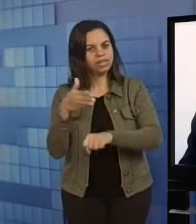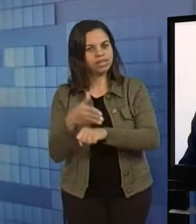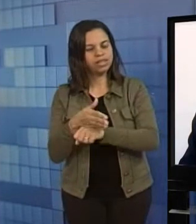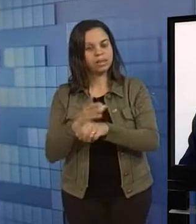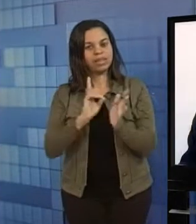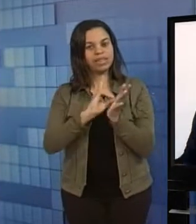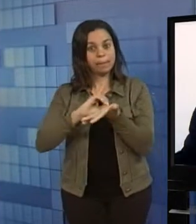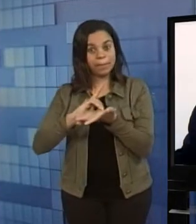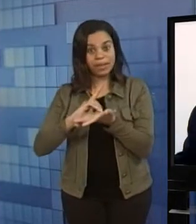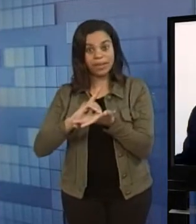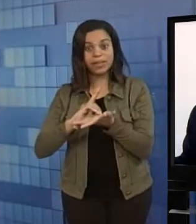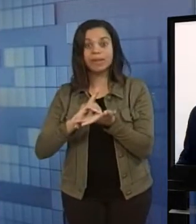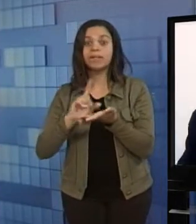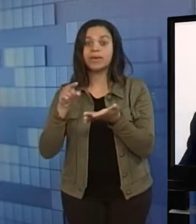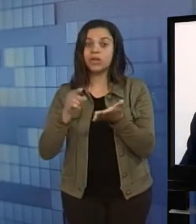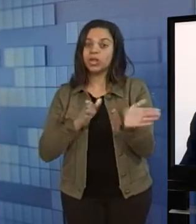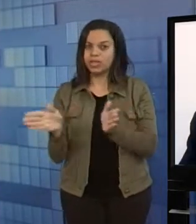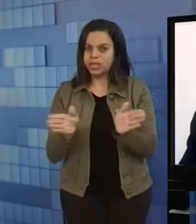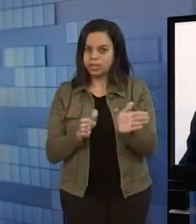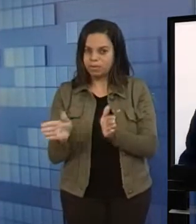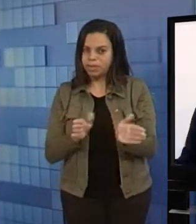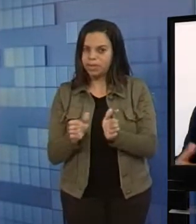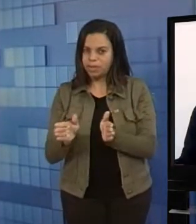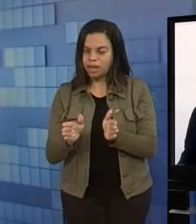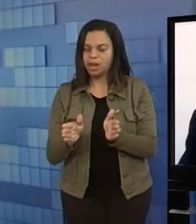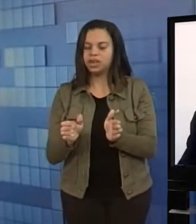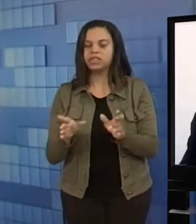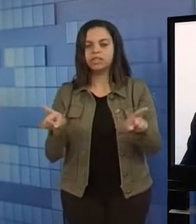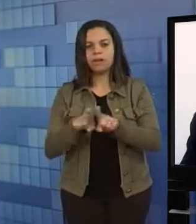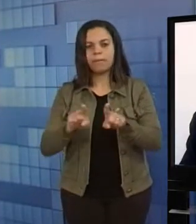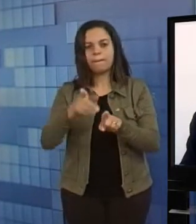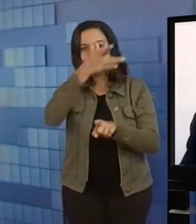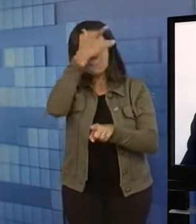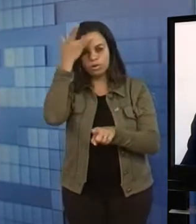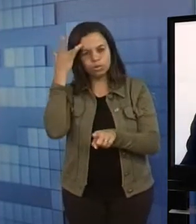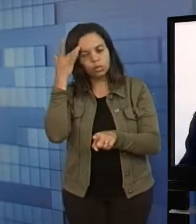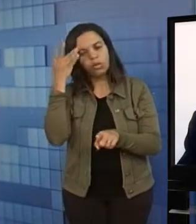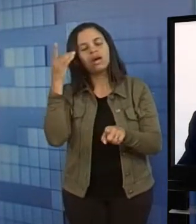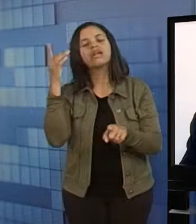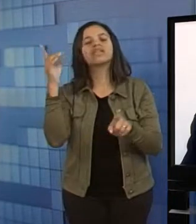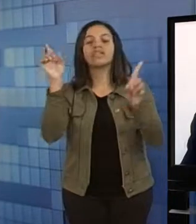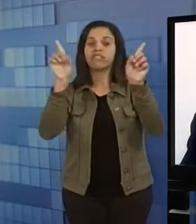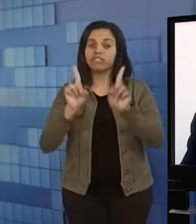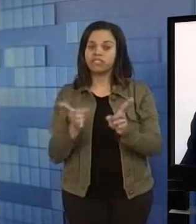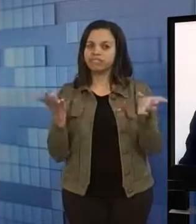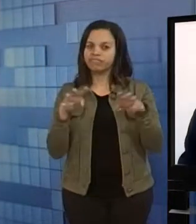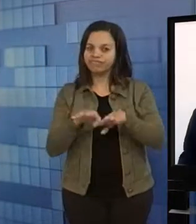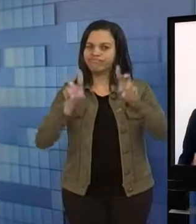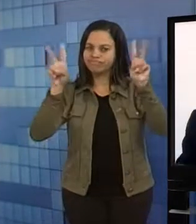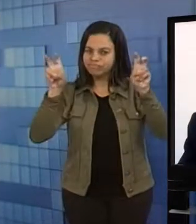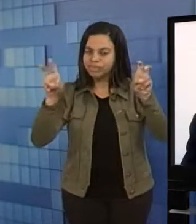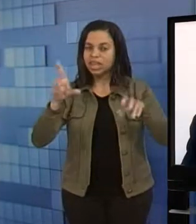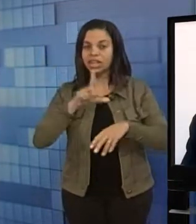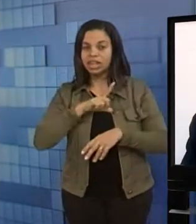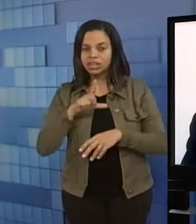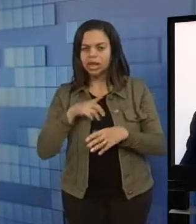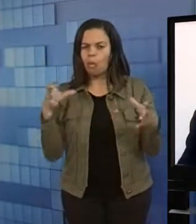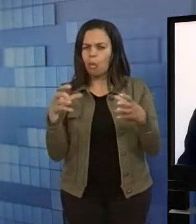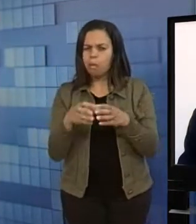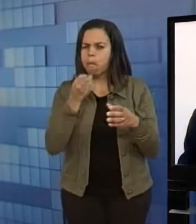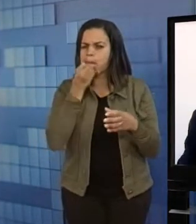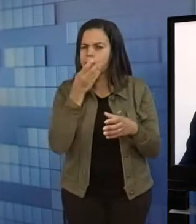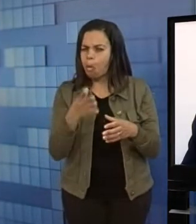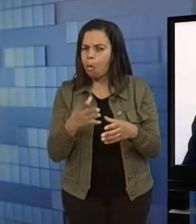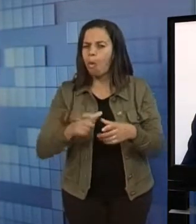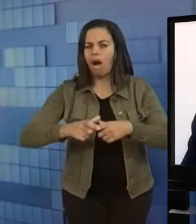próprio, anexo à biblioteca, nós temos uma equipe muito boa, uma equipe já ampla, é preciso se avançar mais,